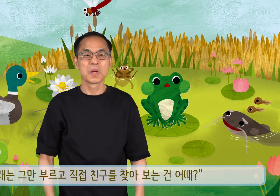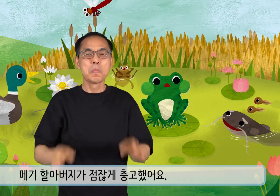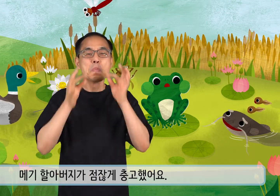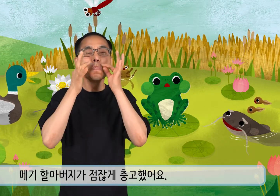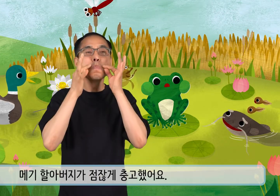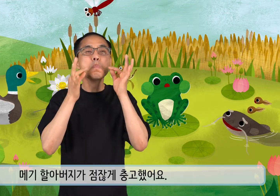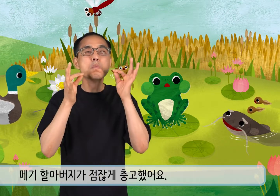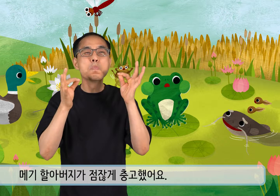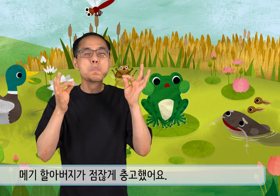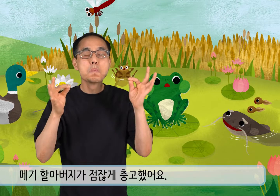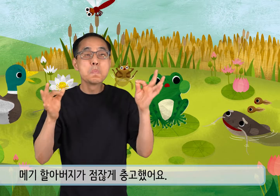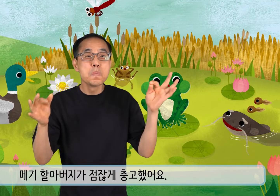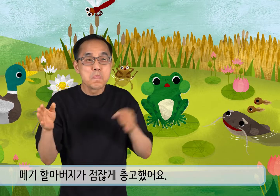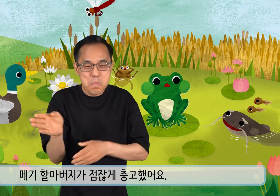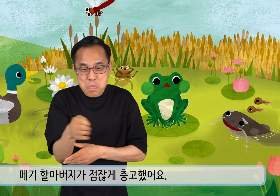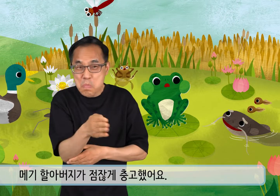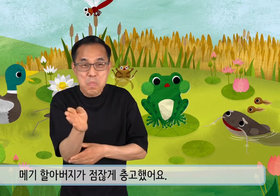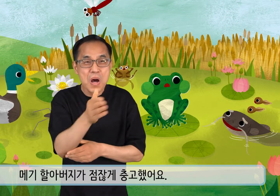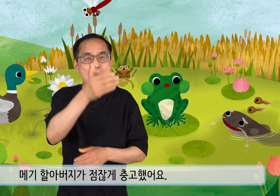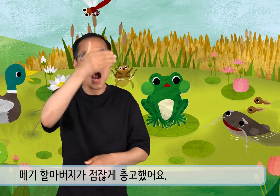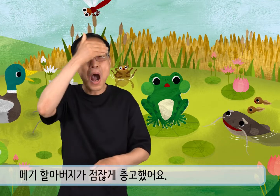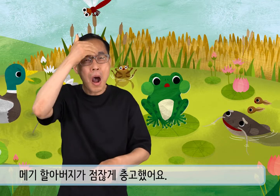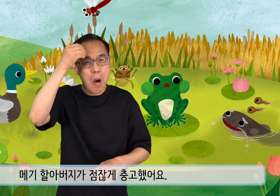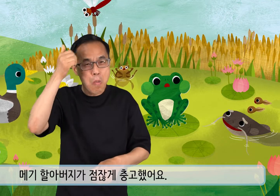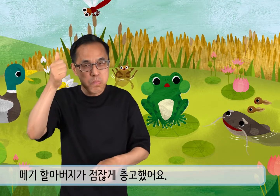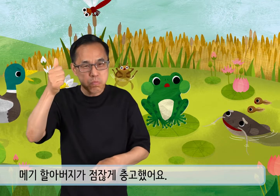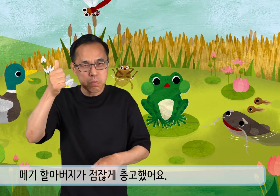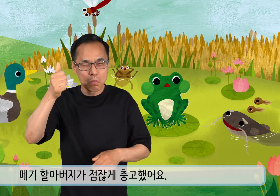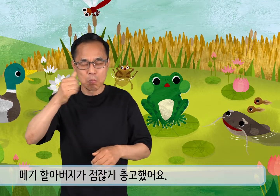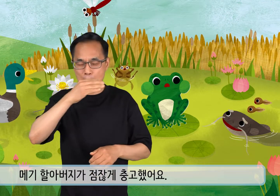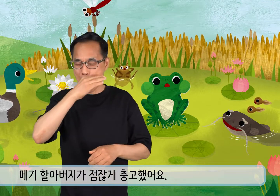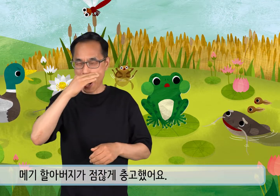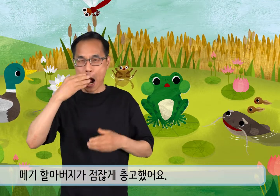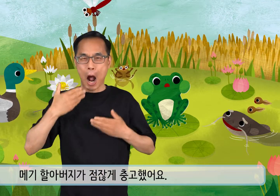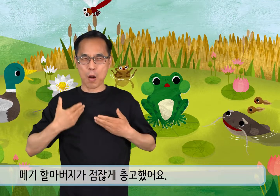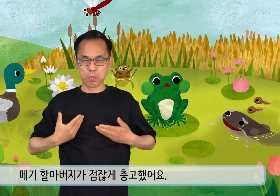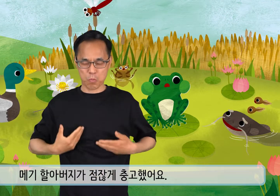맥이 할아버지가 점잖게 충고했어요.